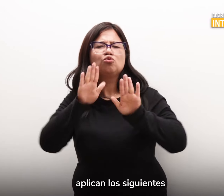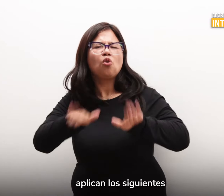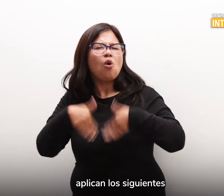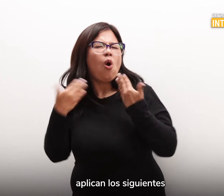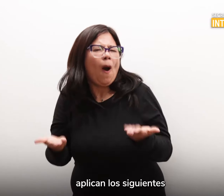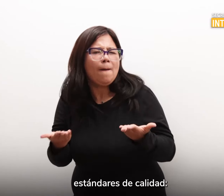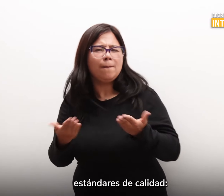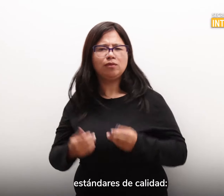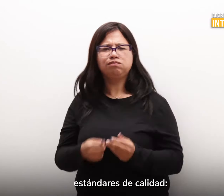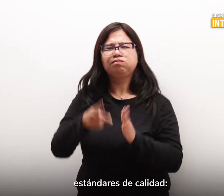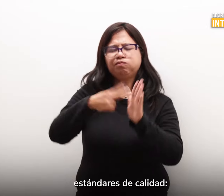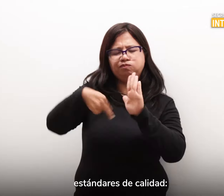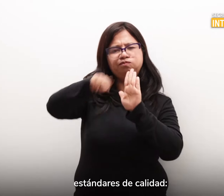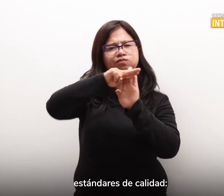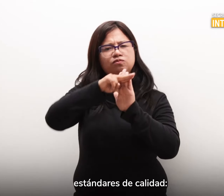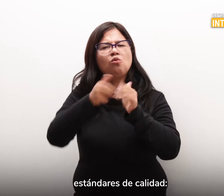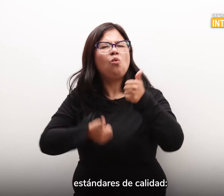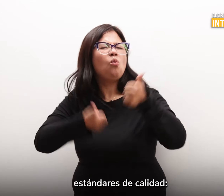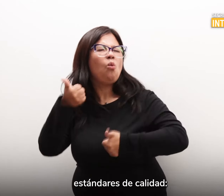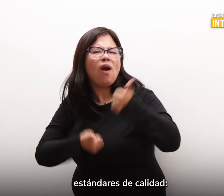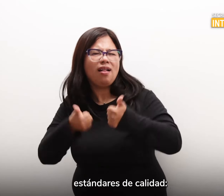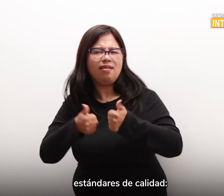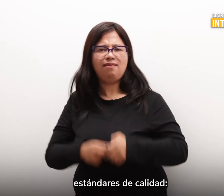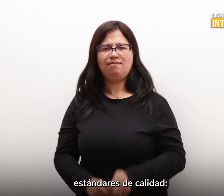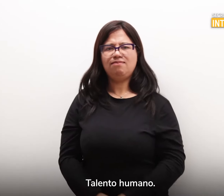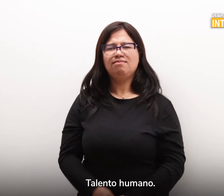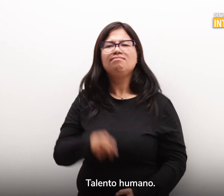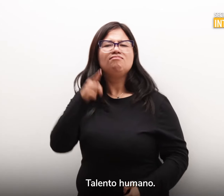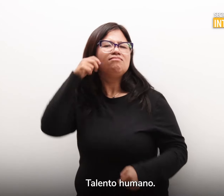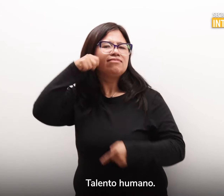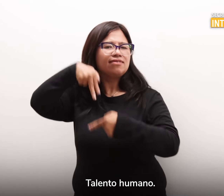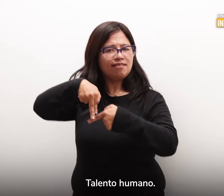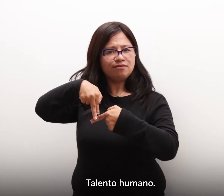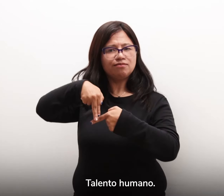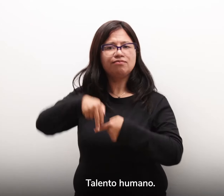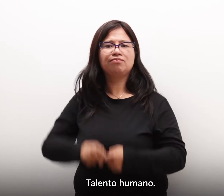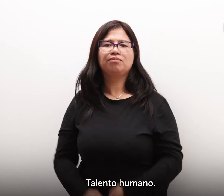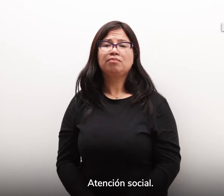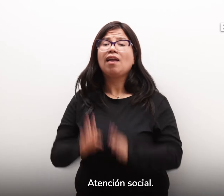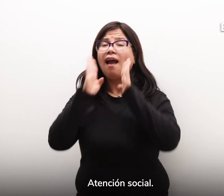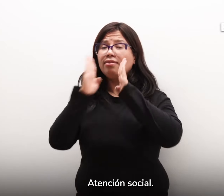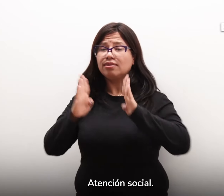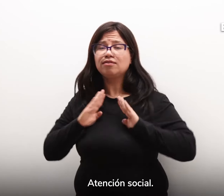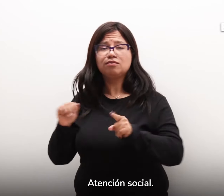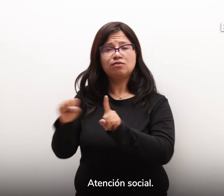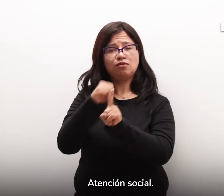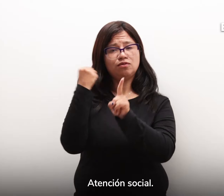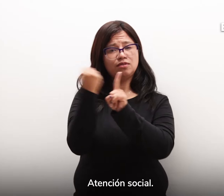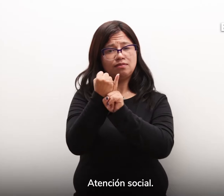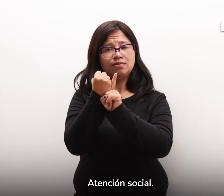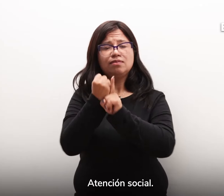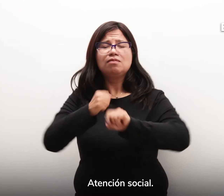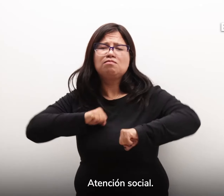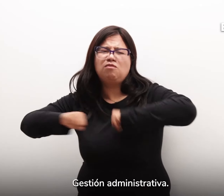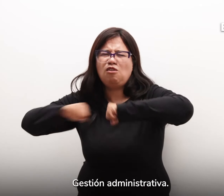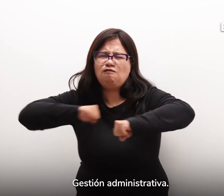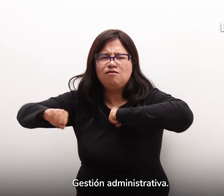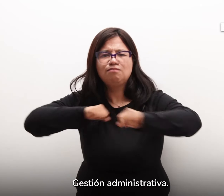siguientes estándares de calidad Talento humano Atención social Gestión